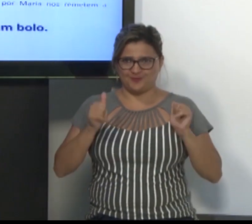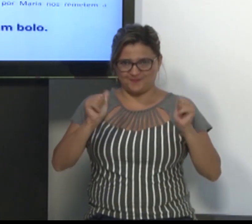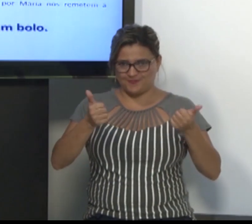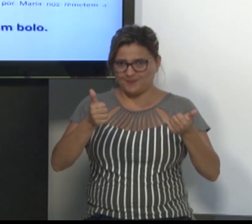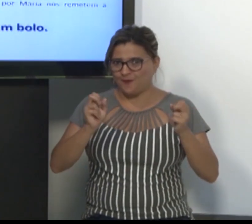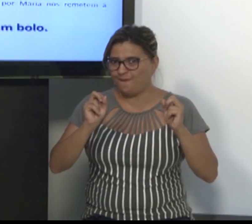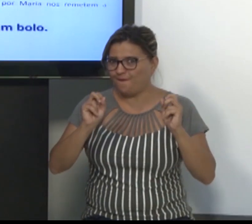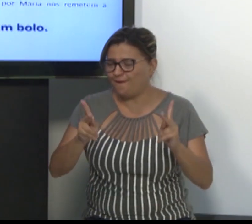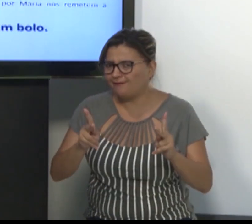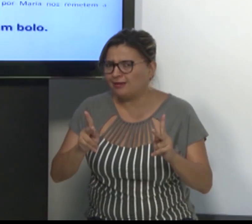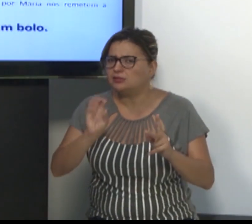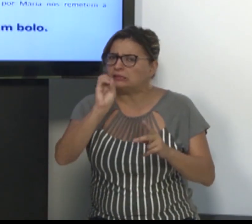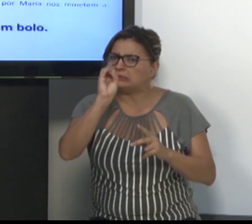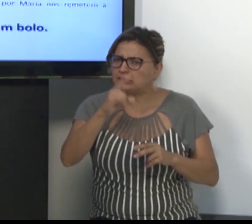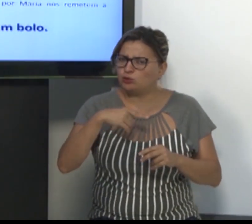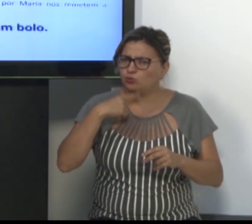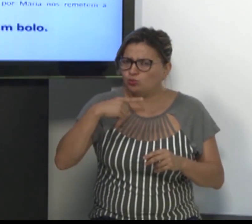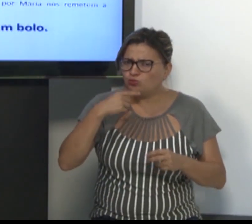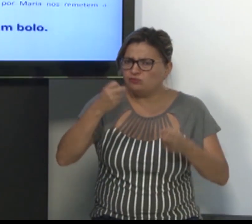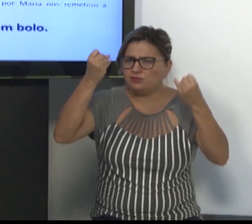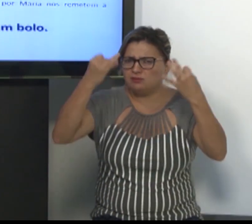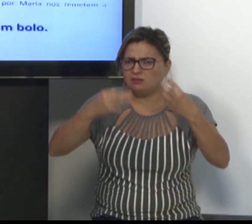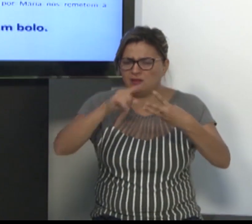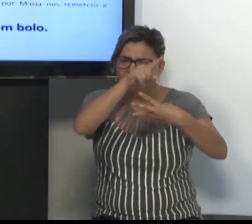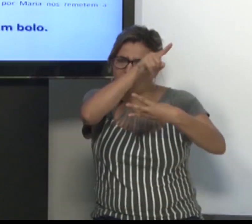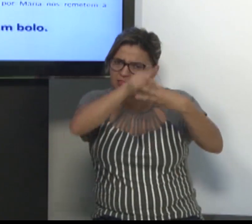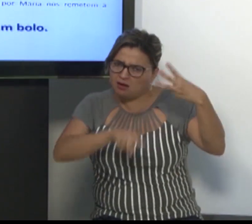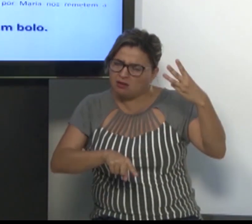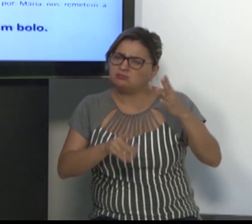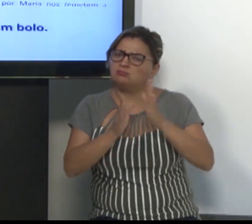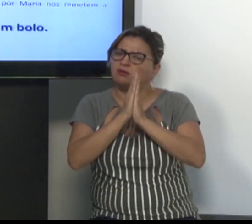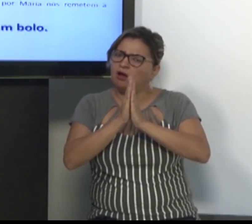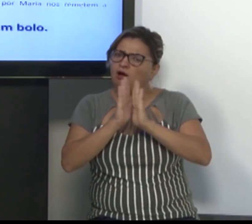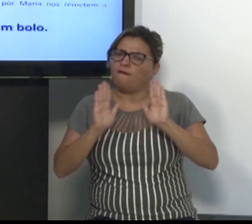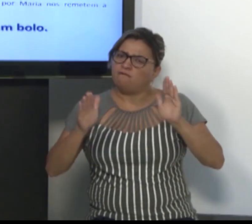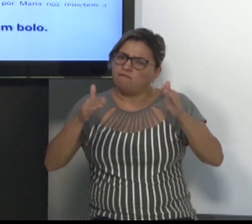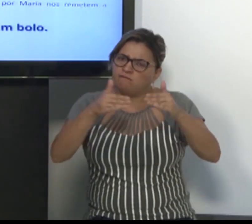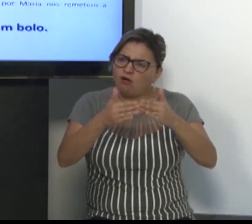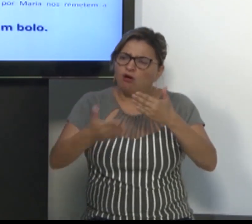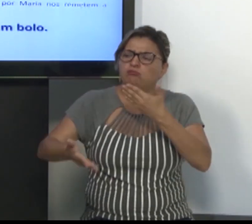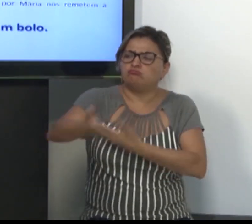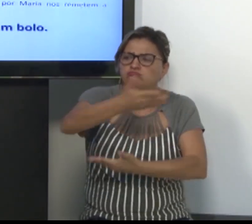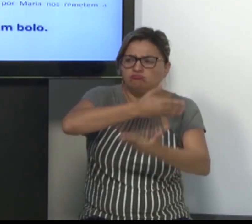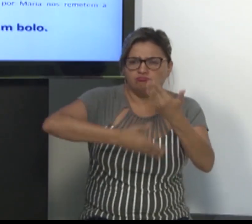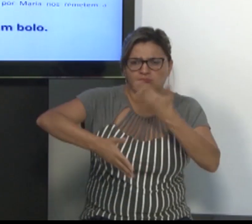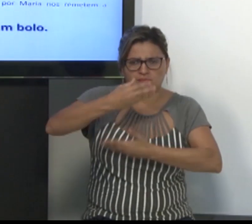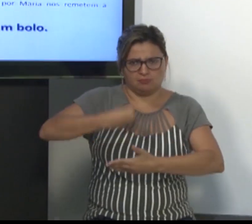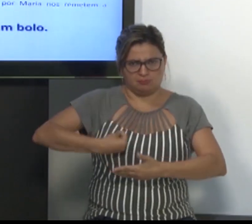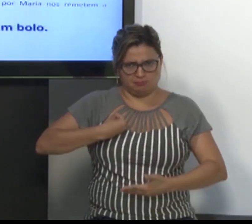Qualquer dúvida que tiverem, por favor, nos fale que vamos comentar a respeito delas.